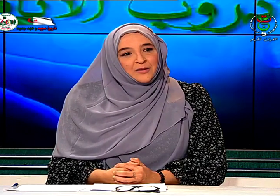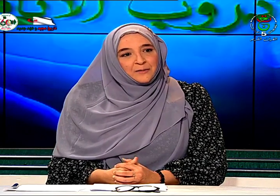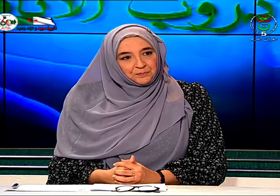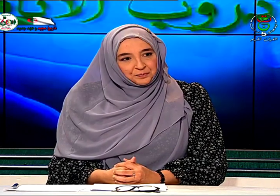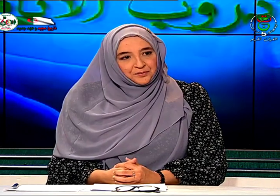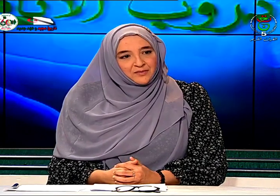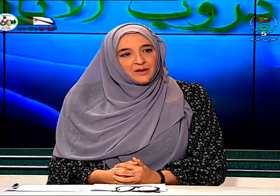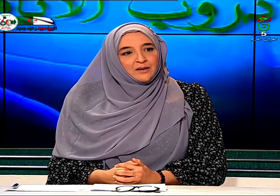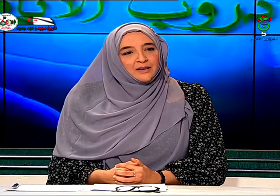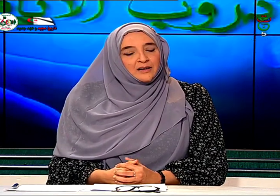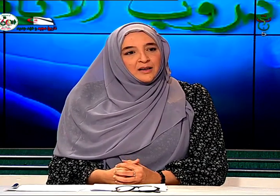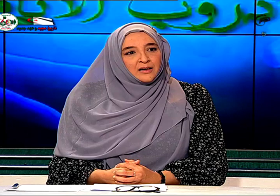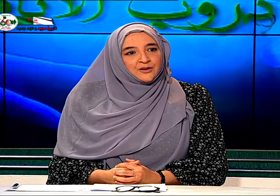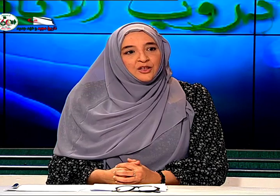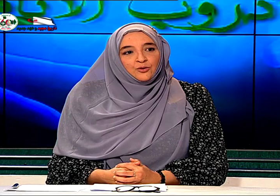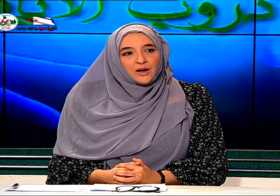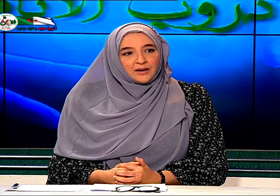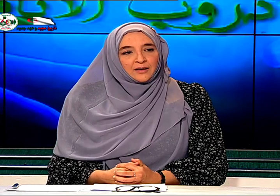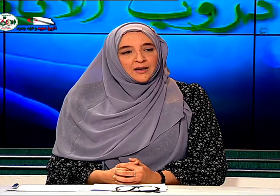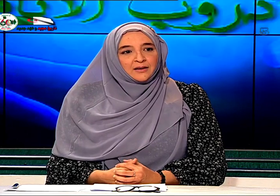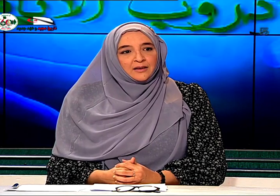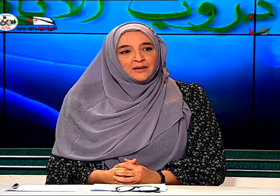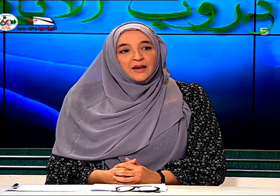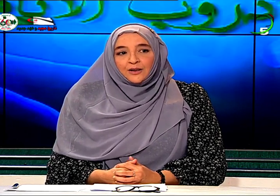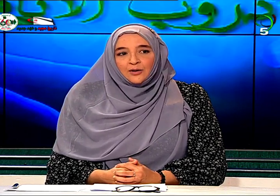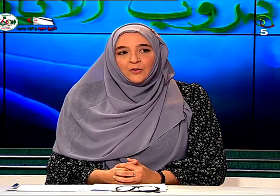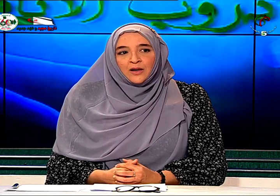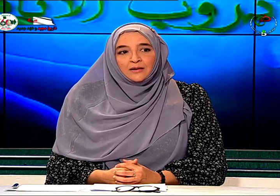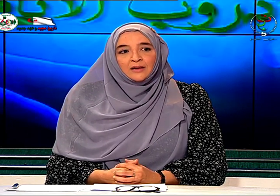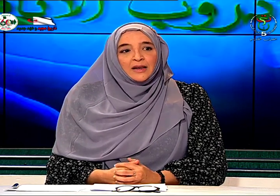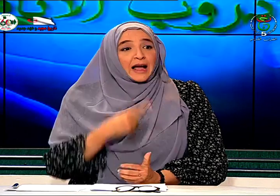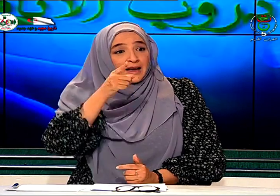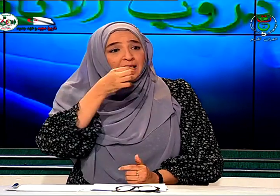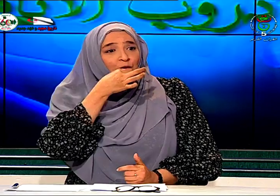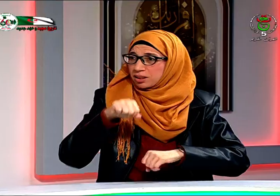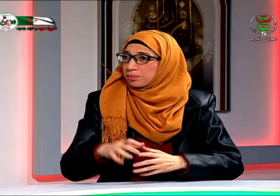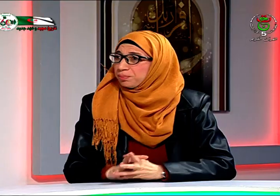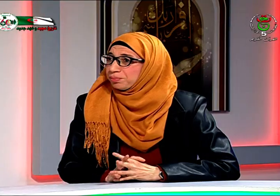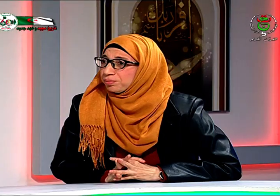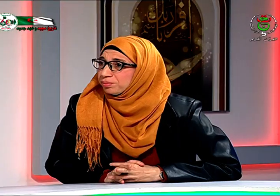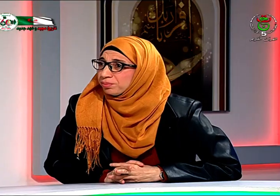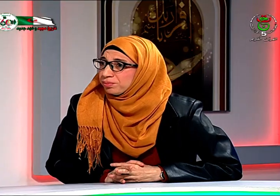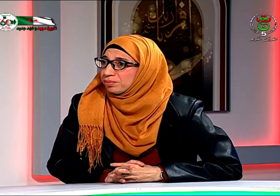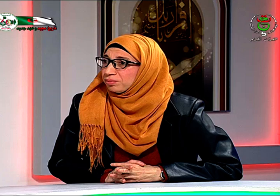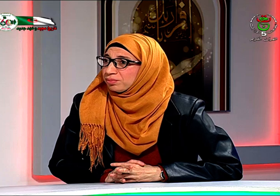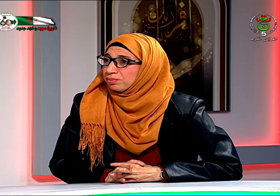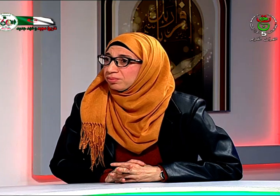كان جد قلق لأن آخر الأولاد قلت لي من قبل أنك آخر الأولاد صحيح